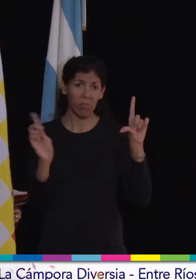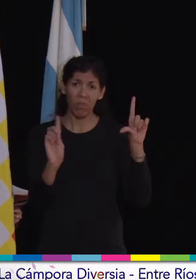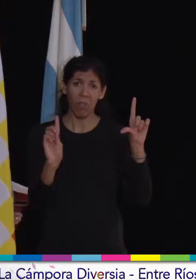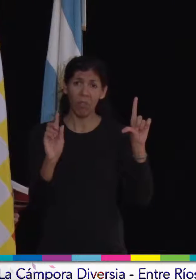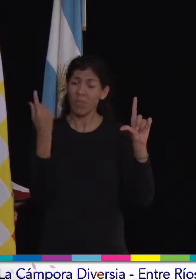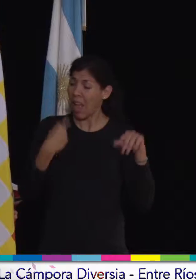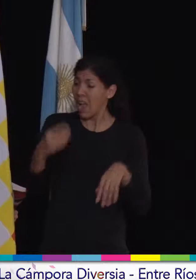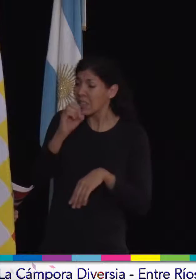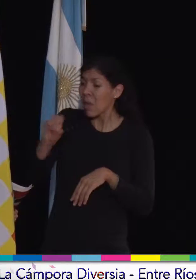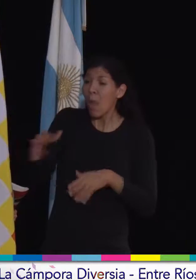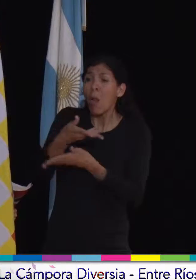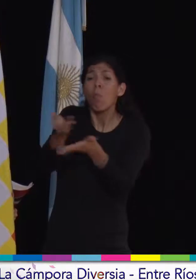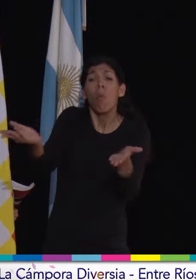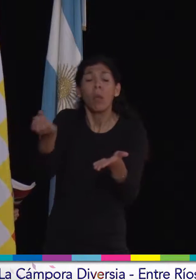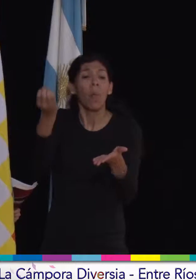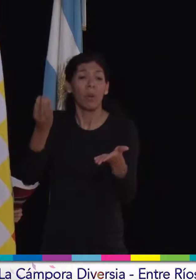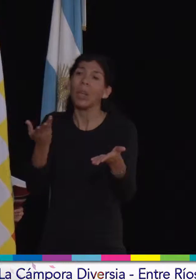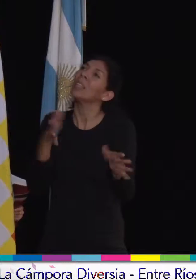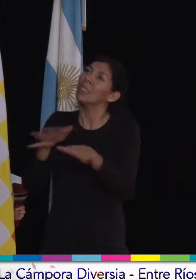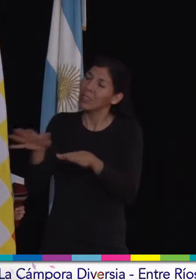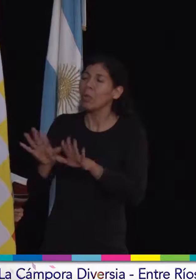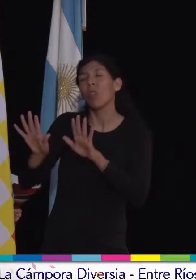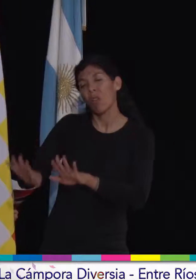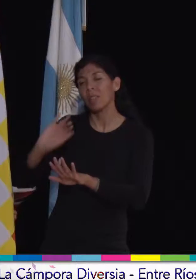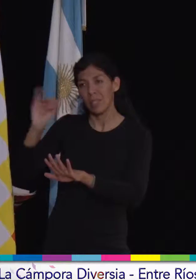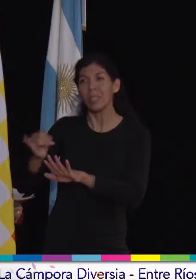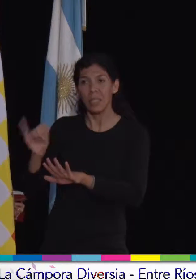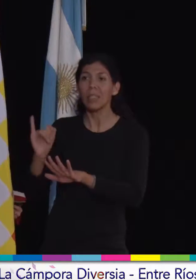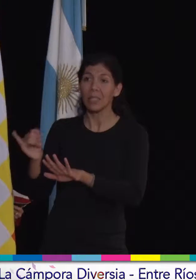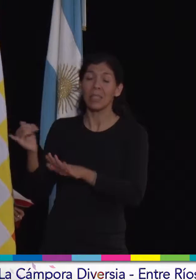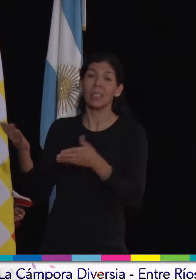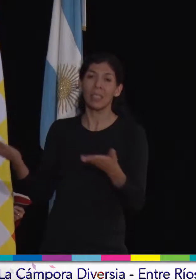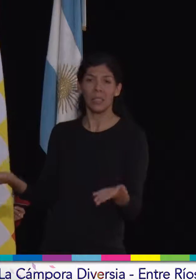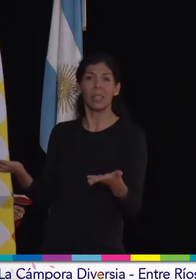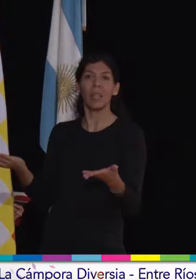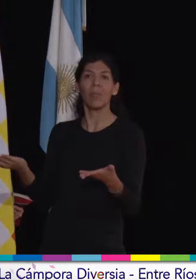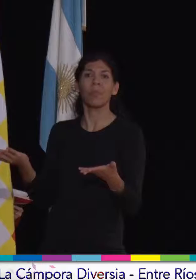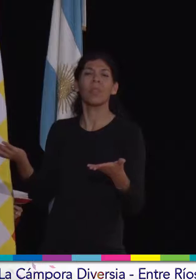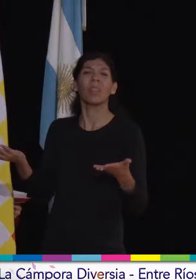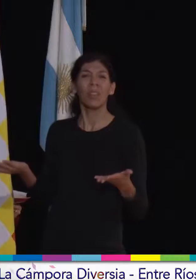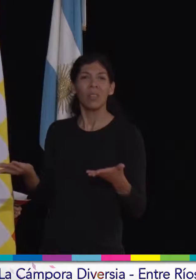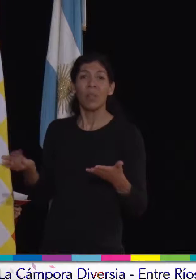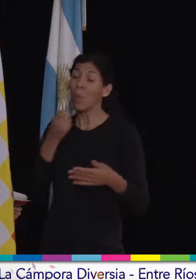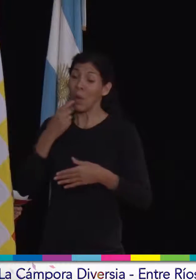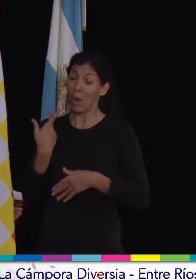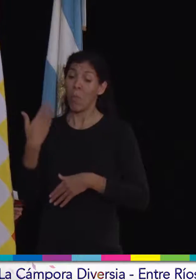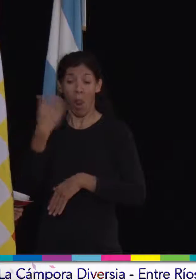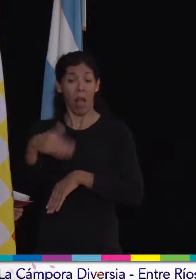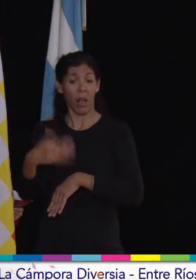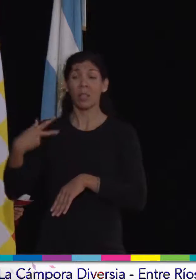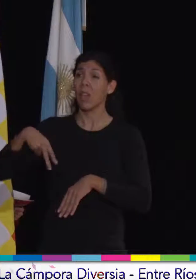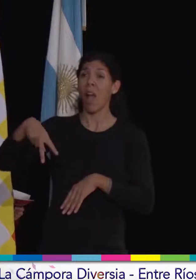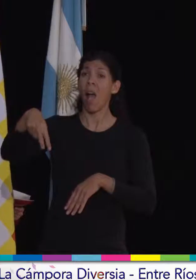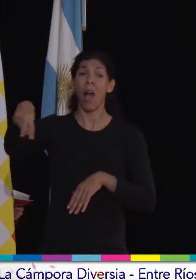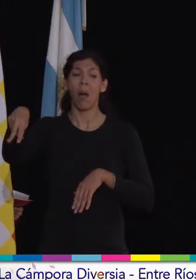malas sean públicas porque no suceden. Porque de esas cosas no se hablan. Porque no se hablan lo feo que es caminar por la calle y que se te